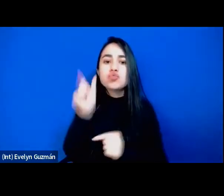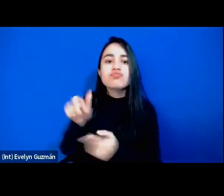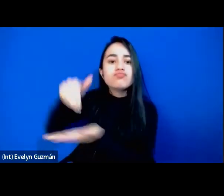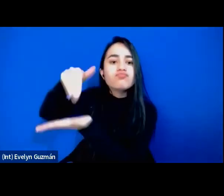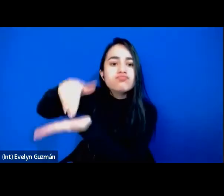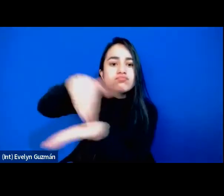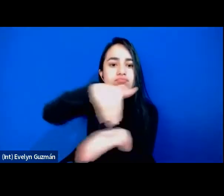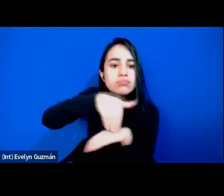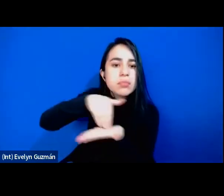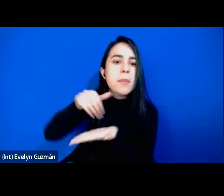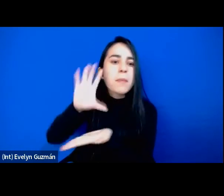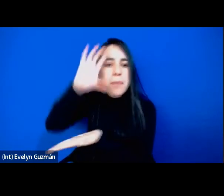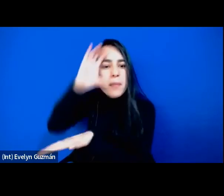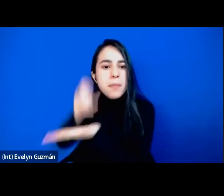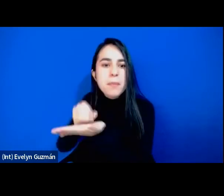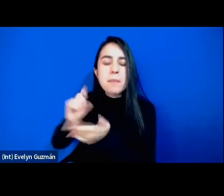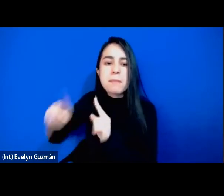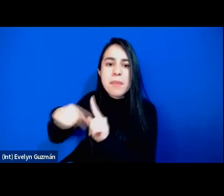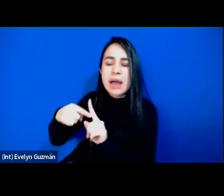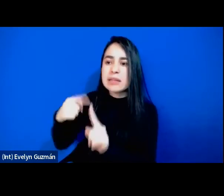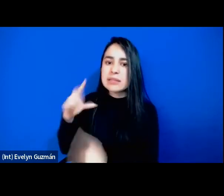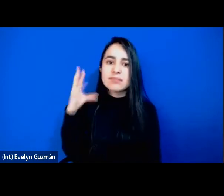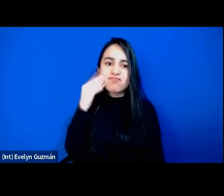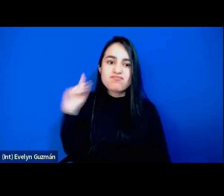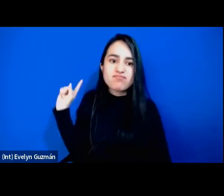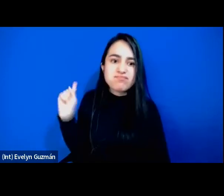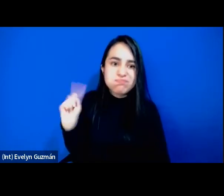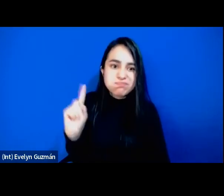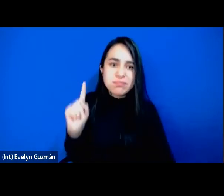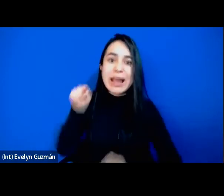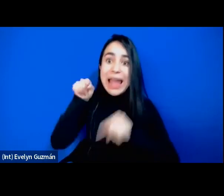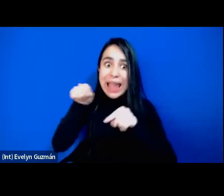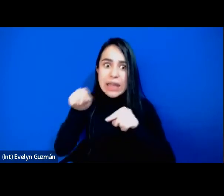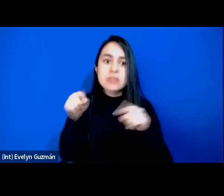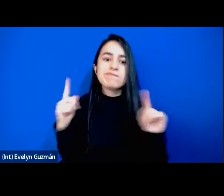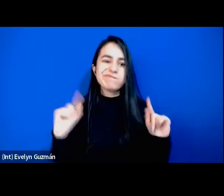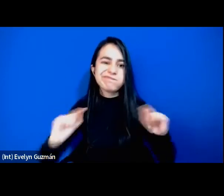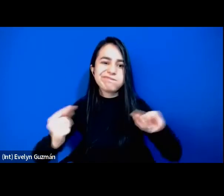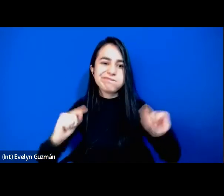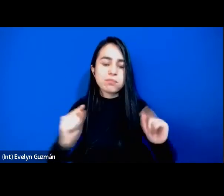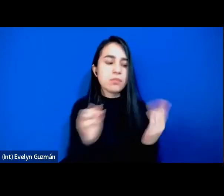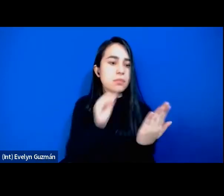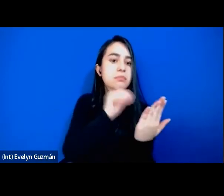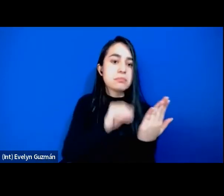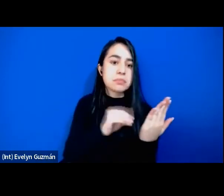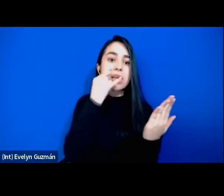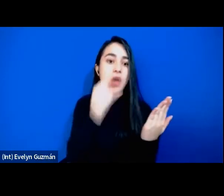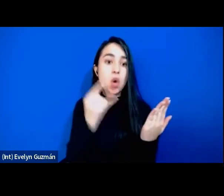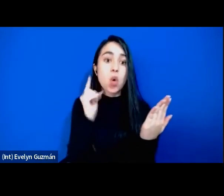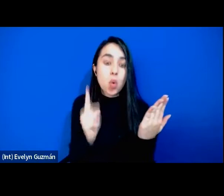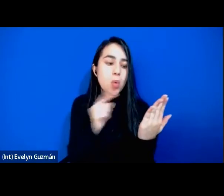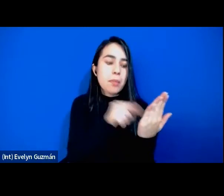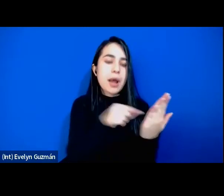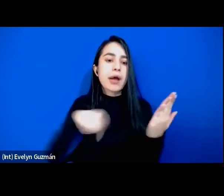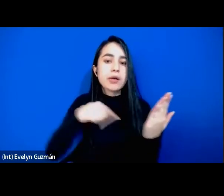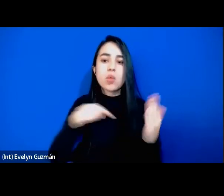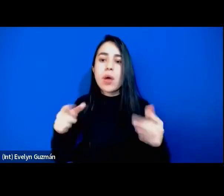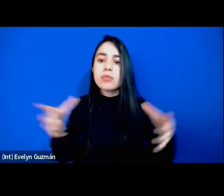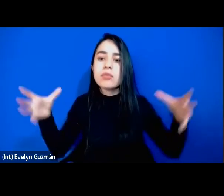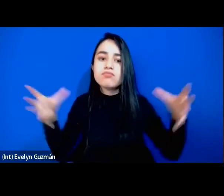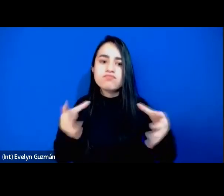de trajetórias esto es muy interesante porque podemos hacer una discusión